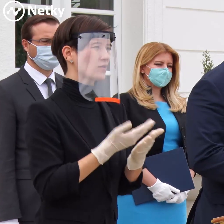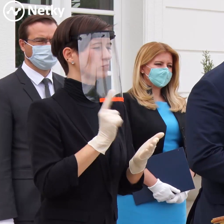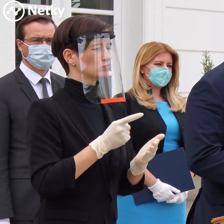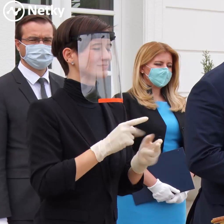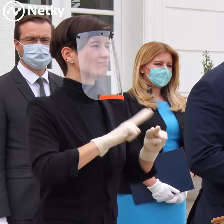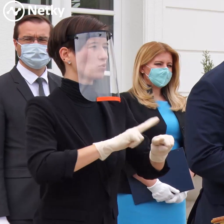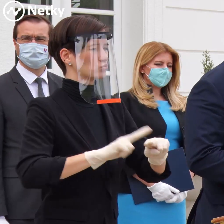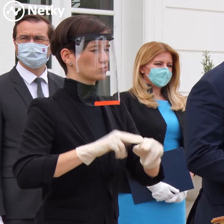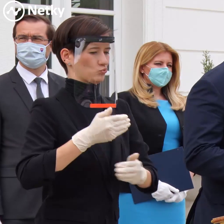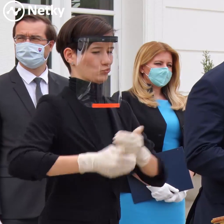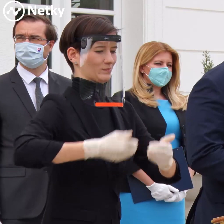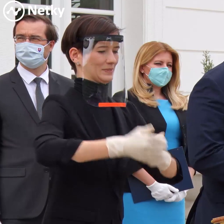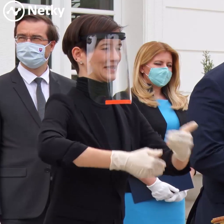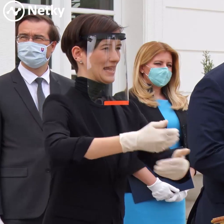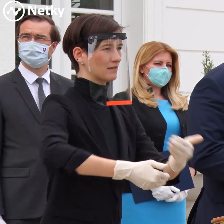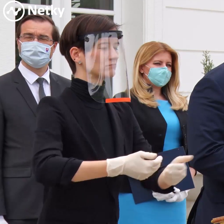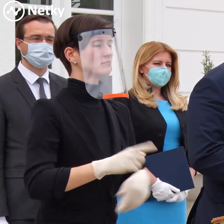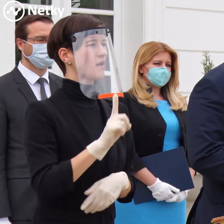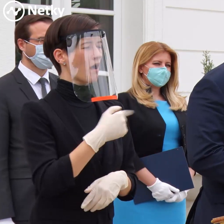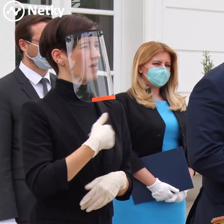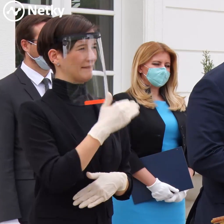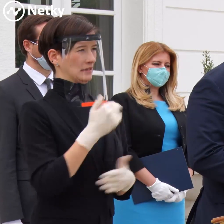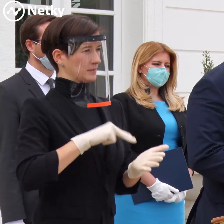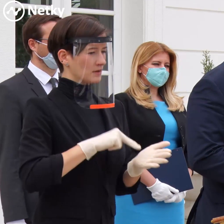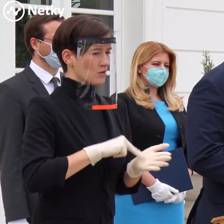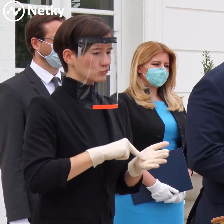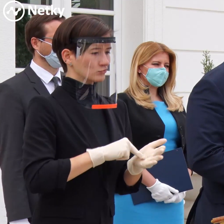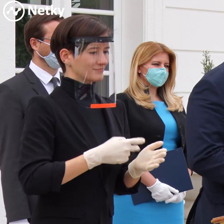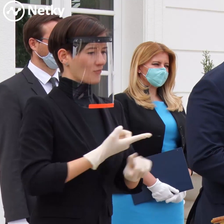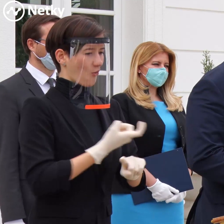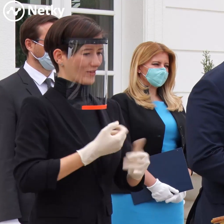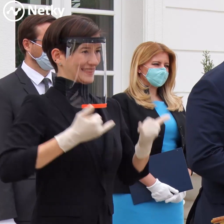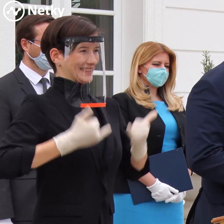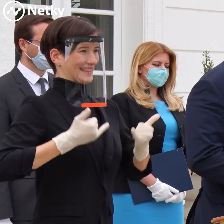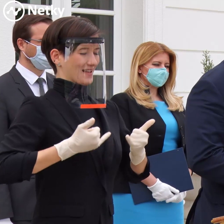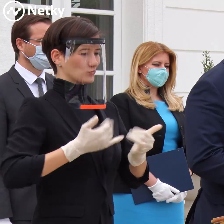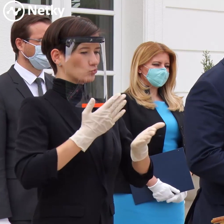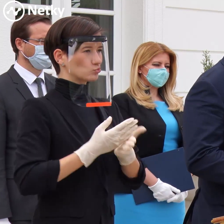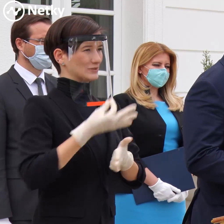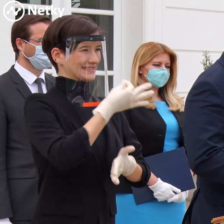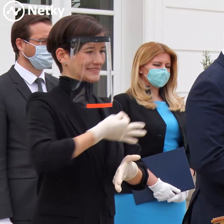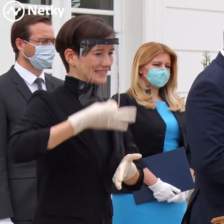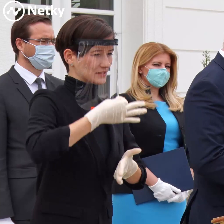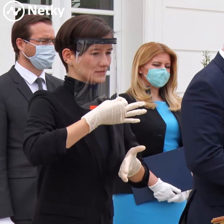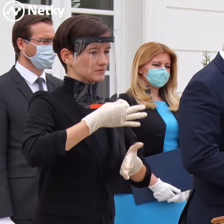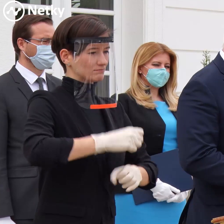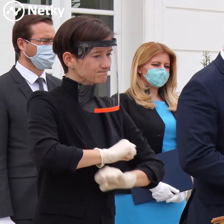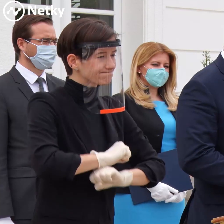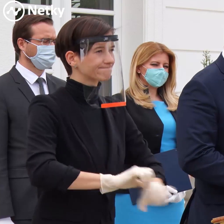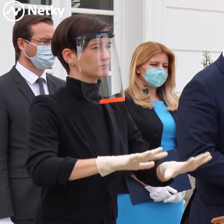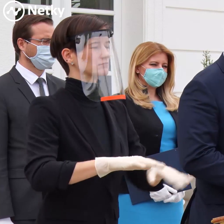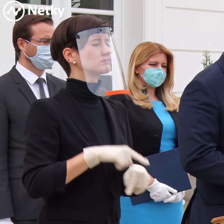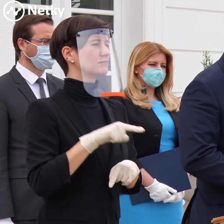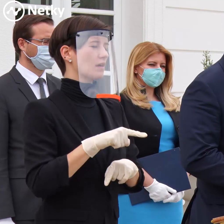trvať niekoľko dní, ale teší ma, že už dnešným dňom toto plošné testovanie začalo a možno pán minister